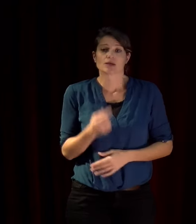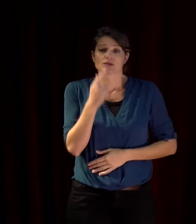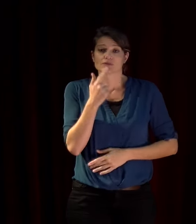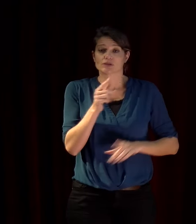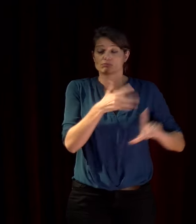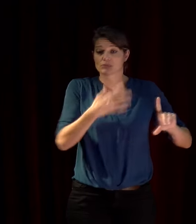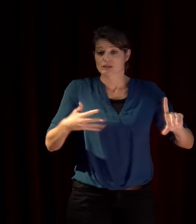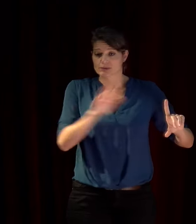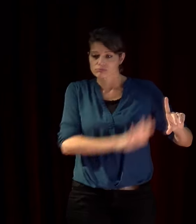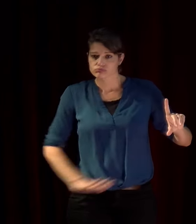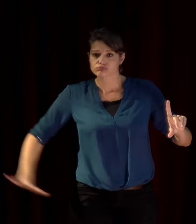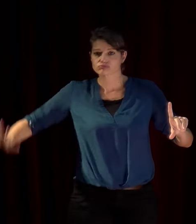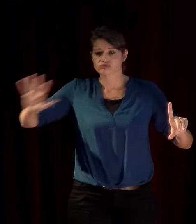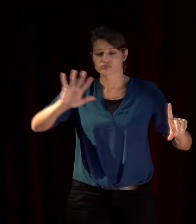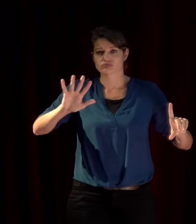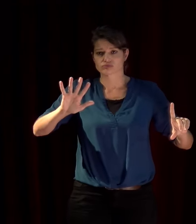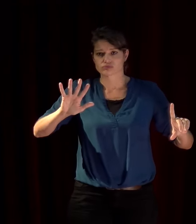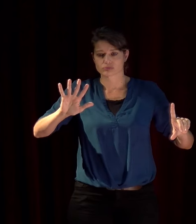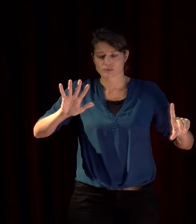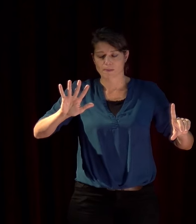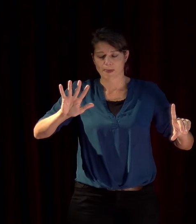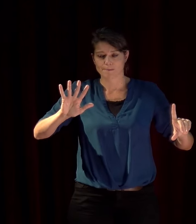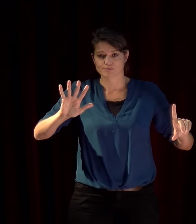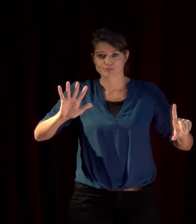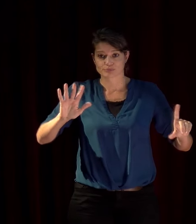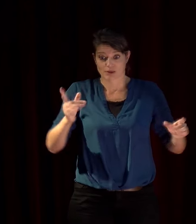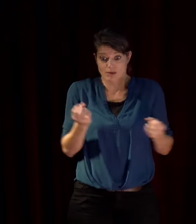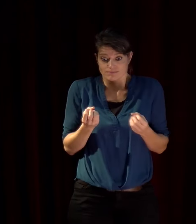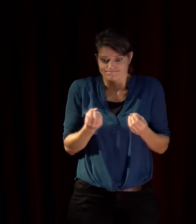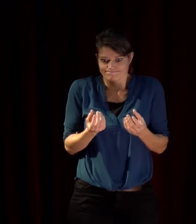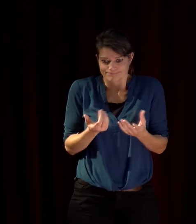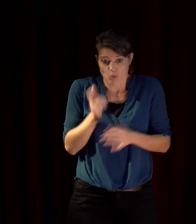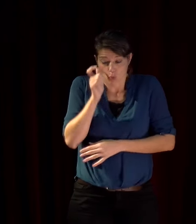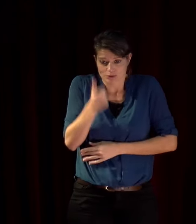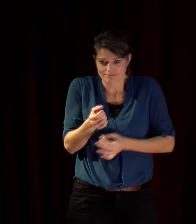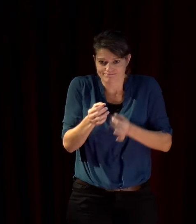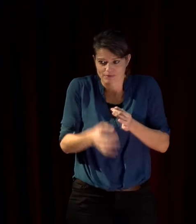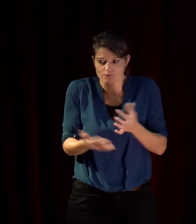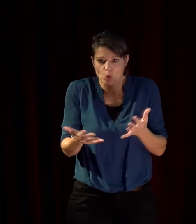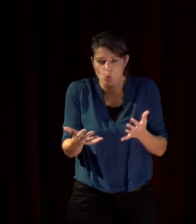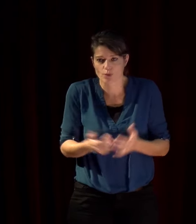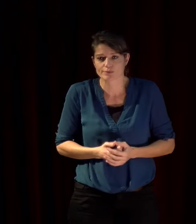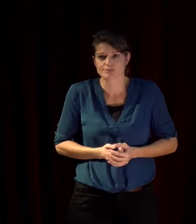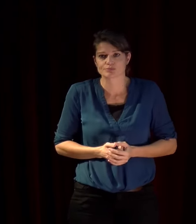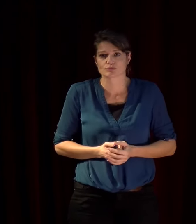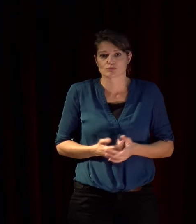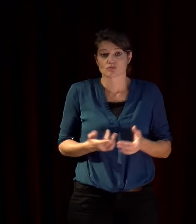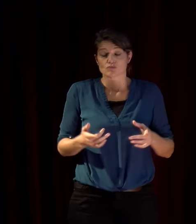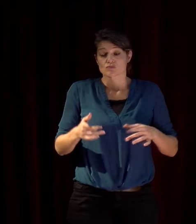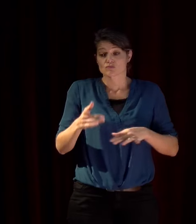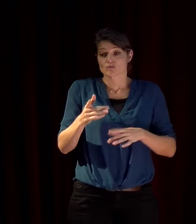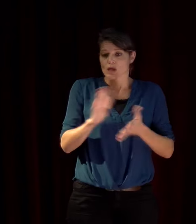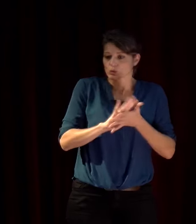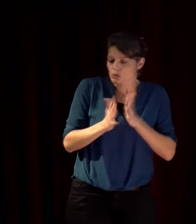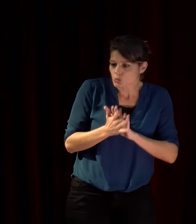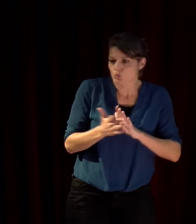de facto se retrouve avec des organisations des